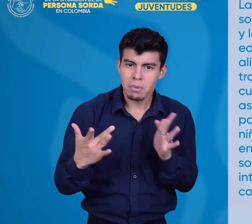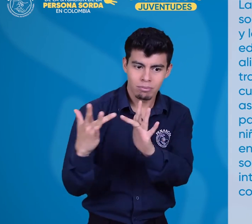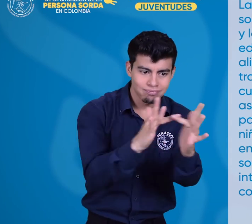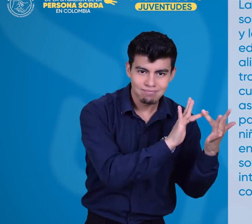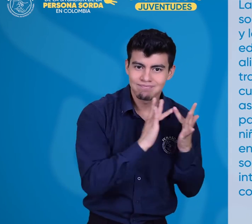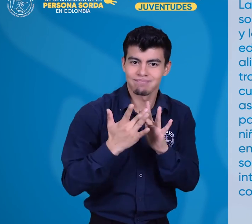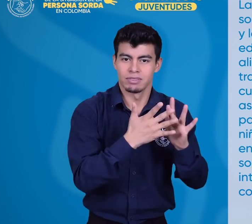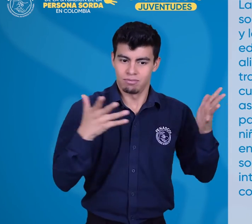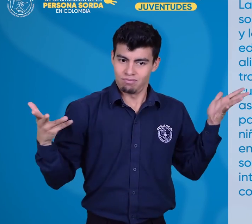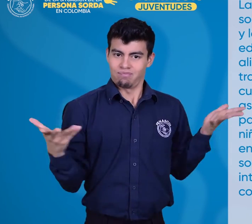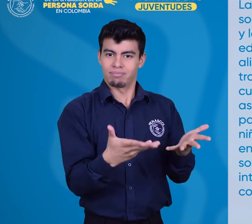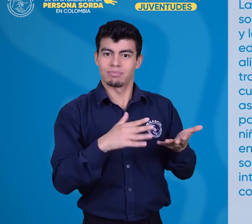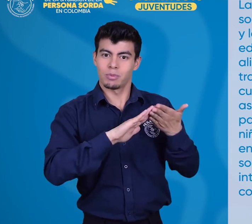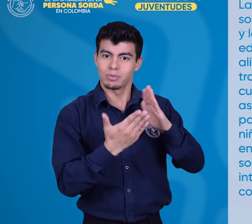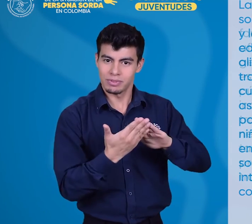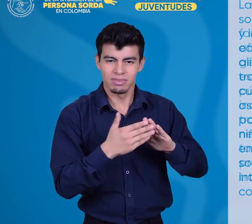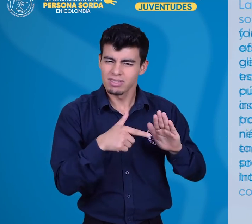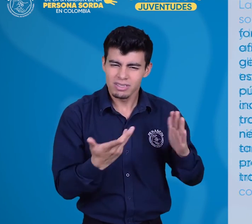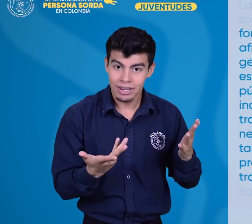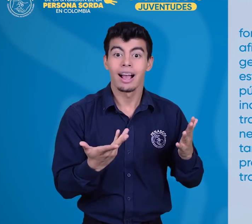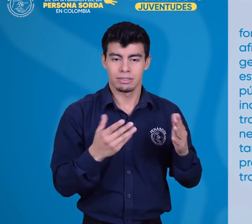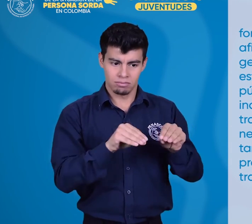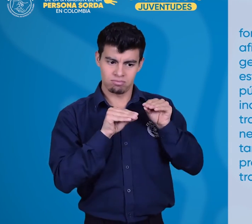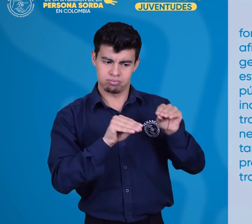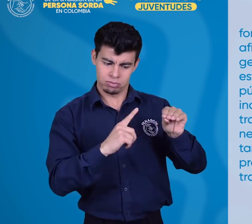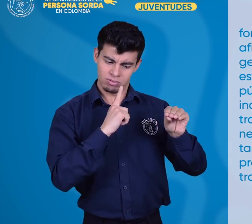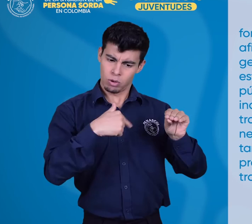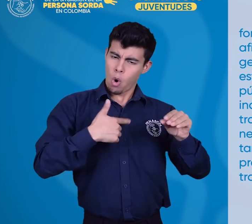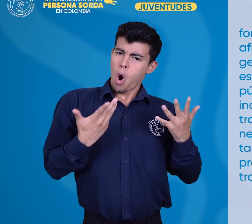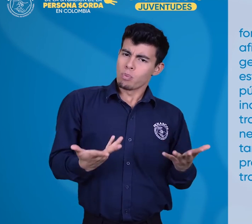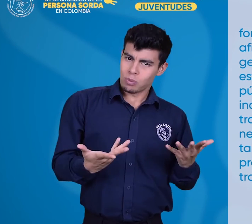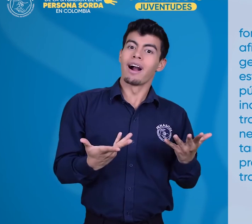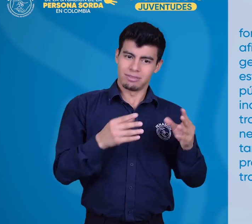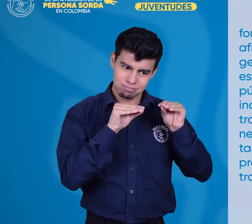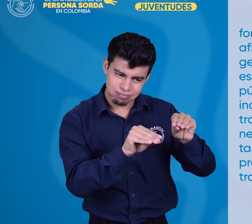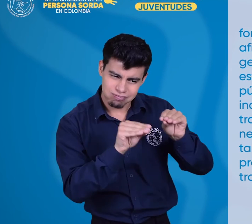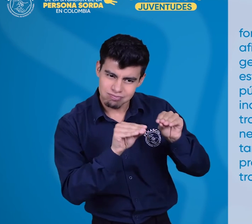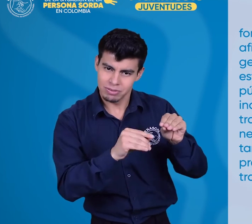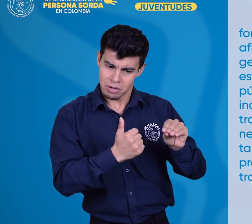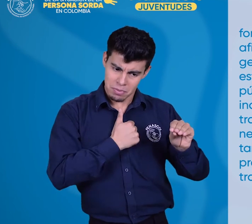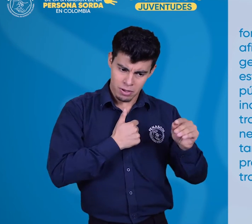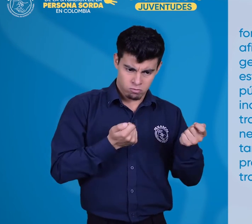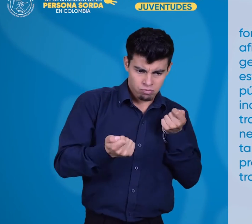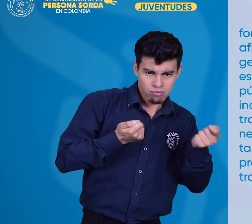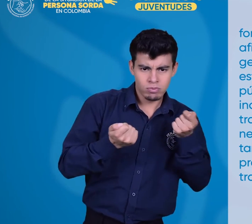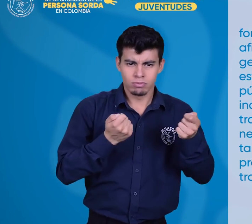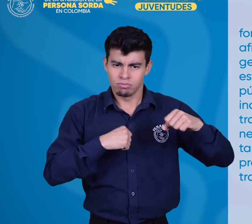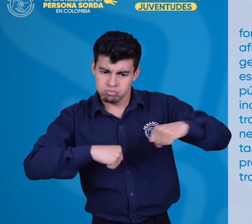y formación de liderazgo afirmados en la autonomía y la gestión organizada y